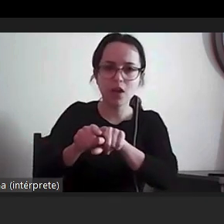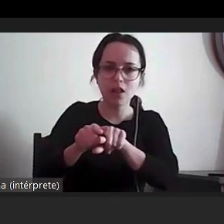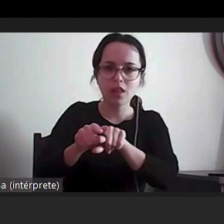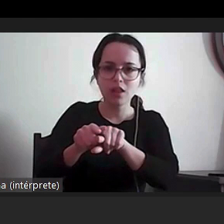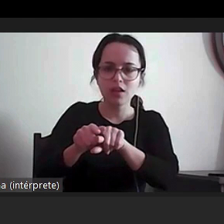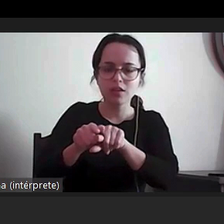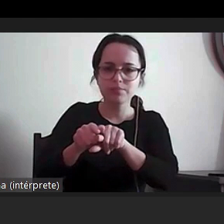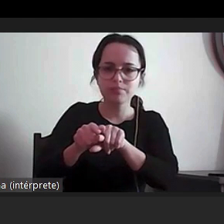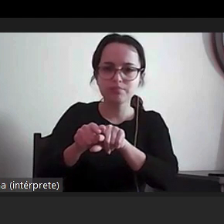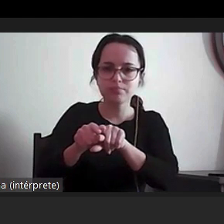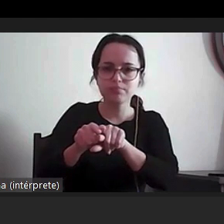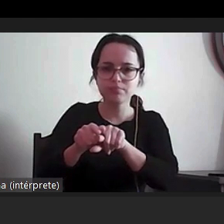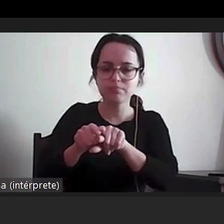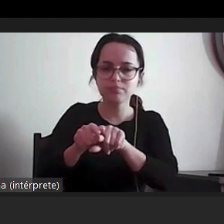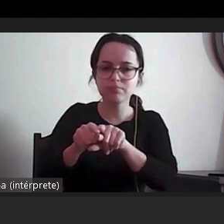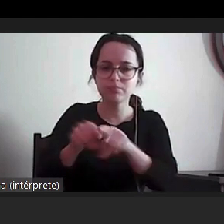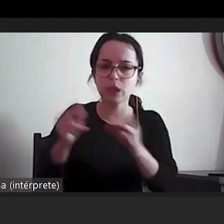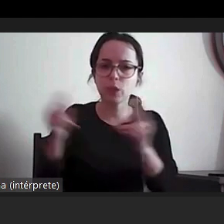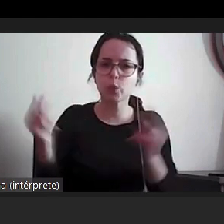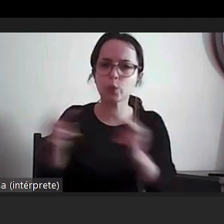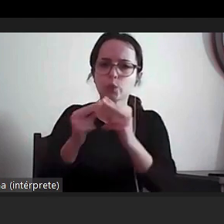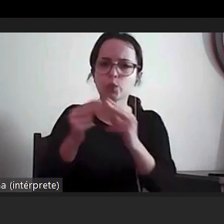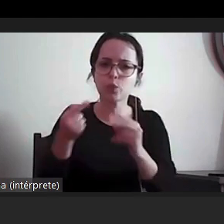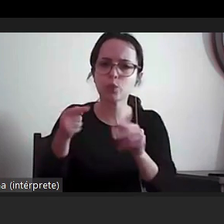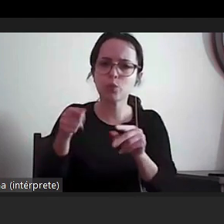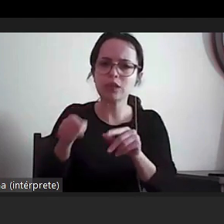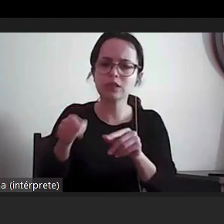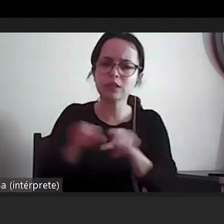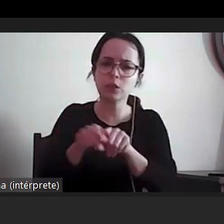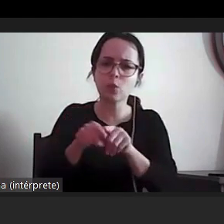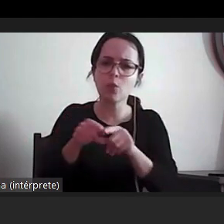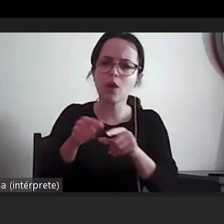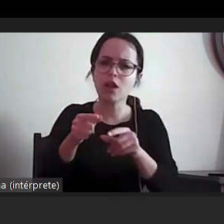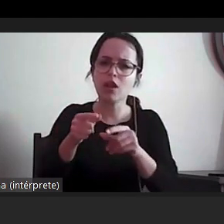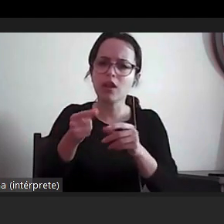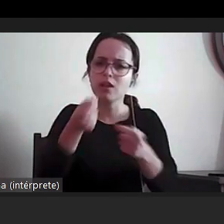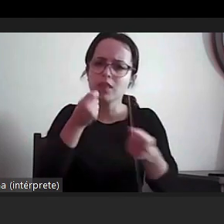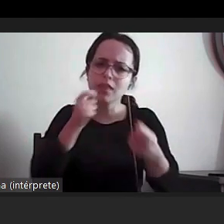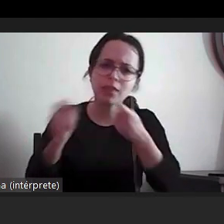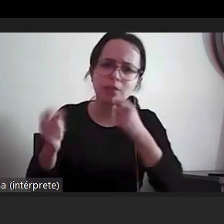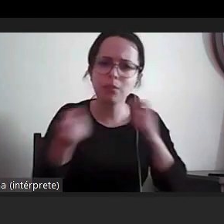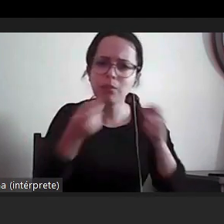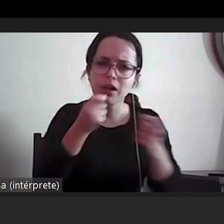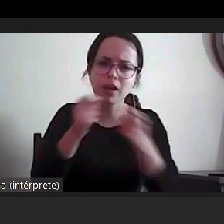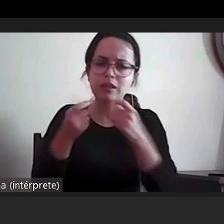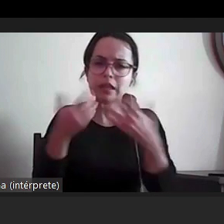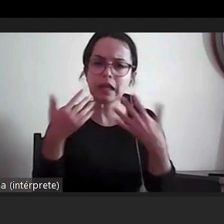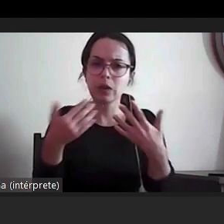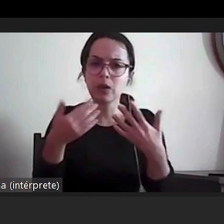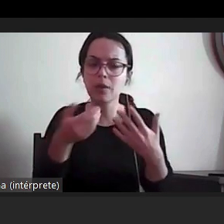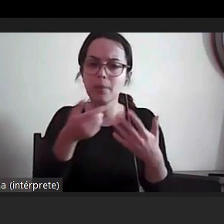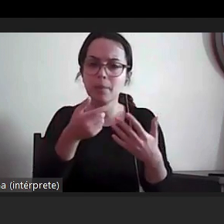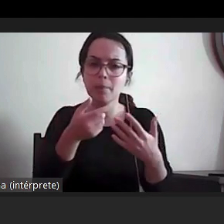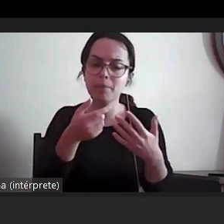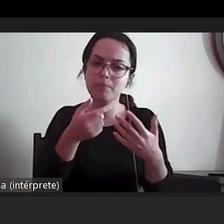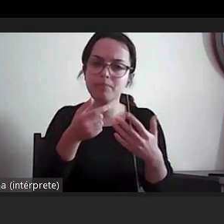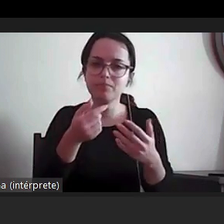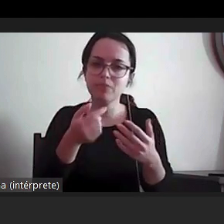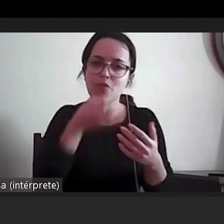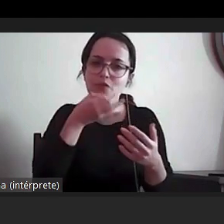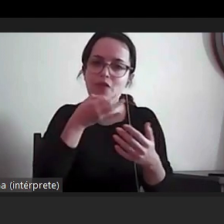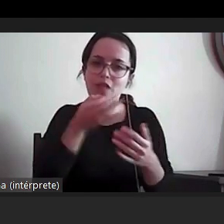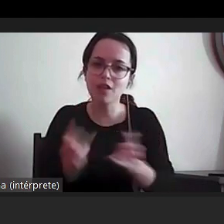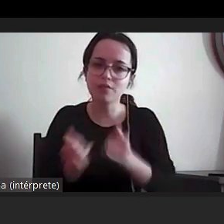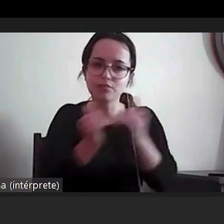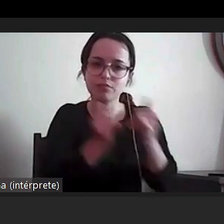uma forma de discussão viva sobre estes assuntos passava a palavra agora à Ana